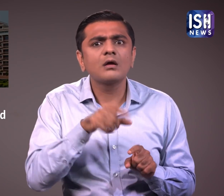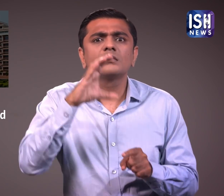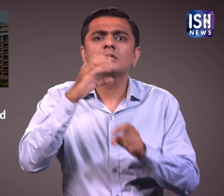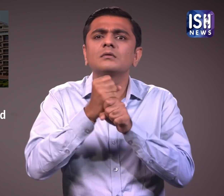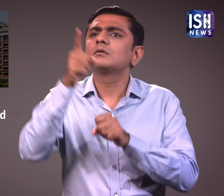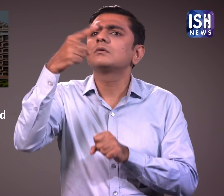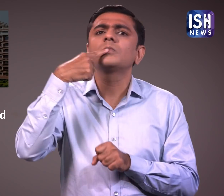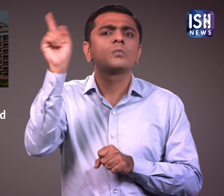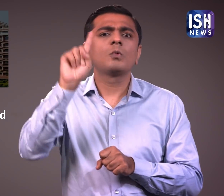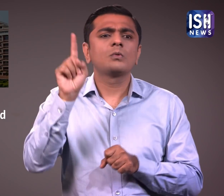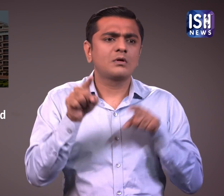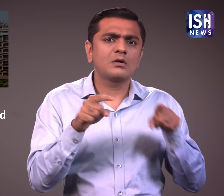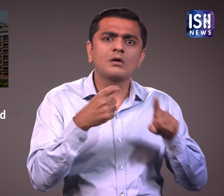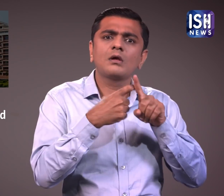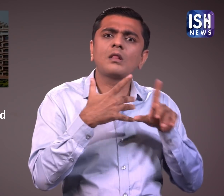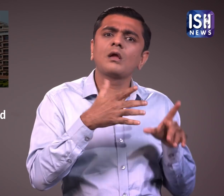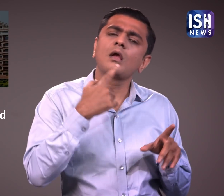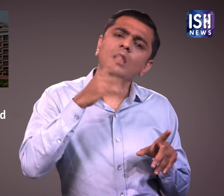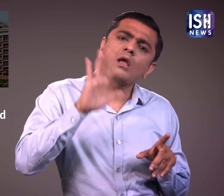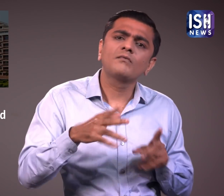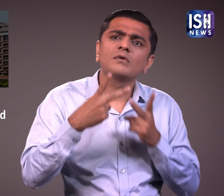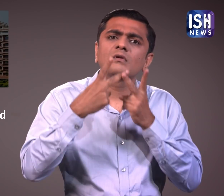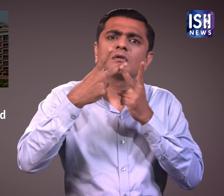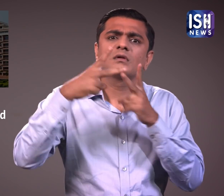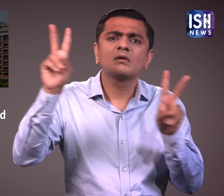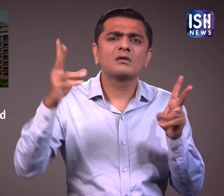हालाकि 36 गर उच्छे नयायालई का एक अलग फैसला था